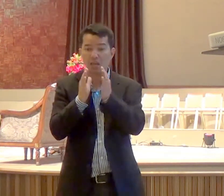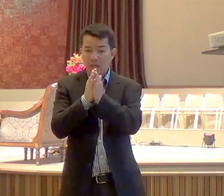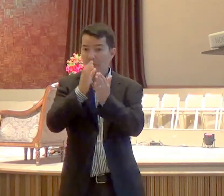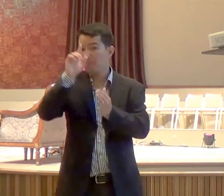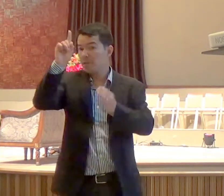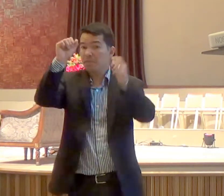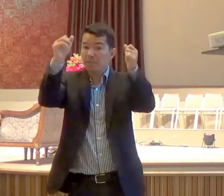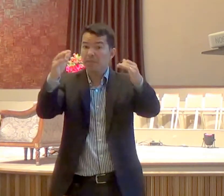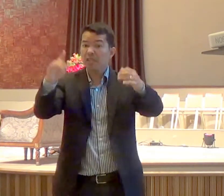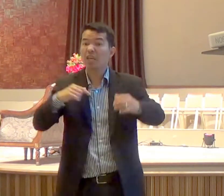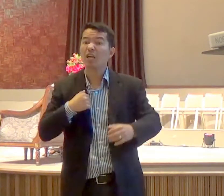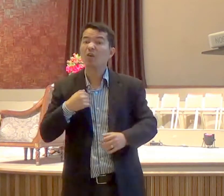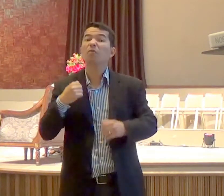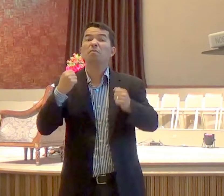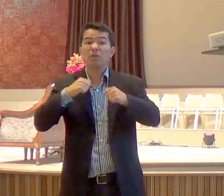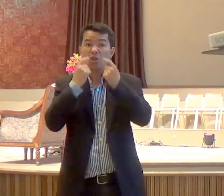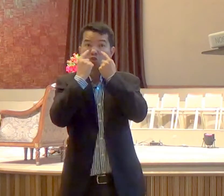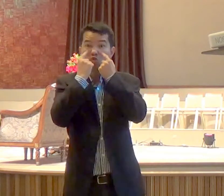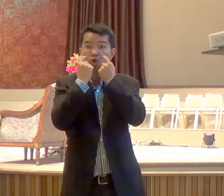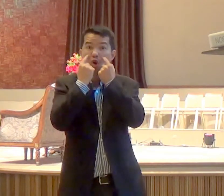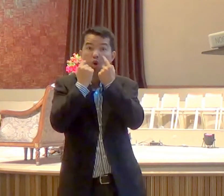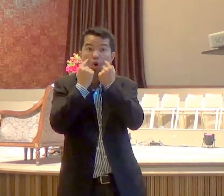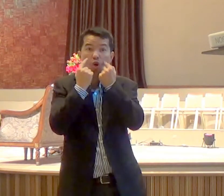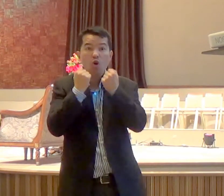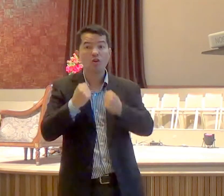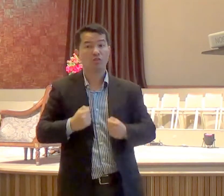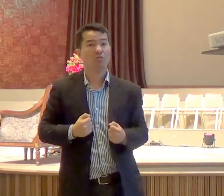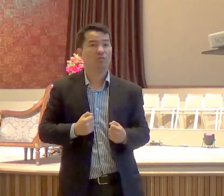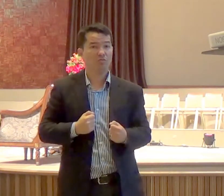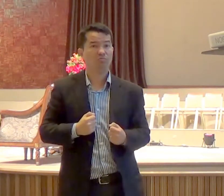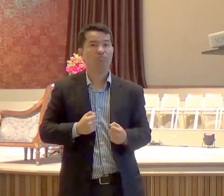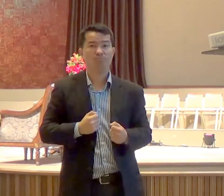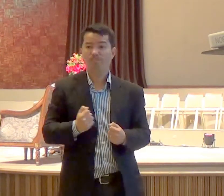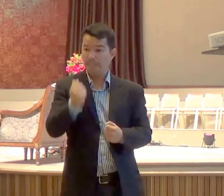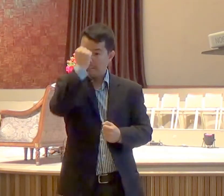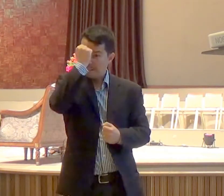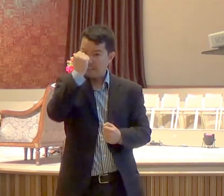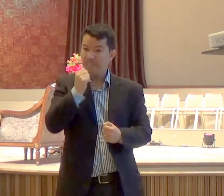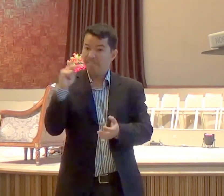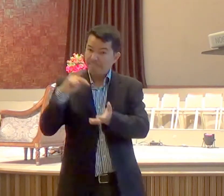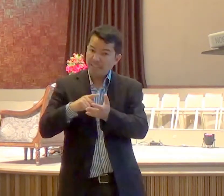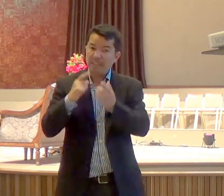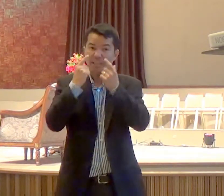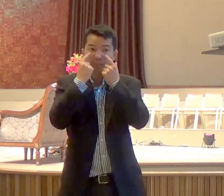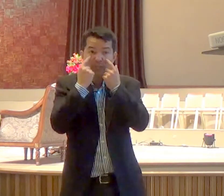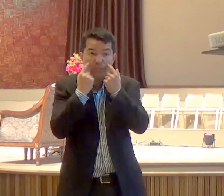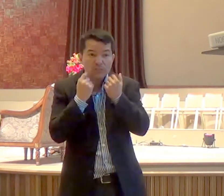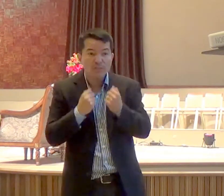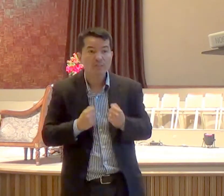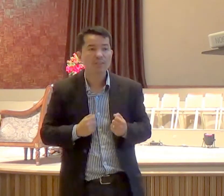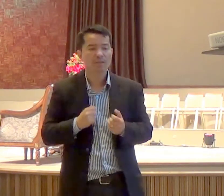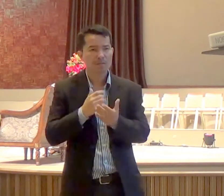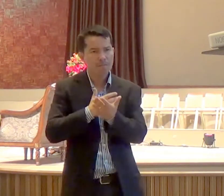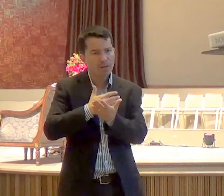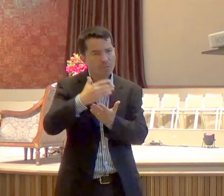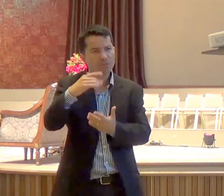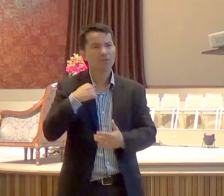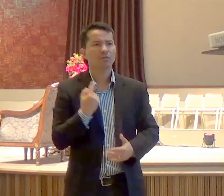aí junta a ignorância do povo e a